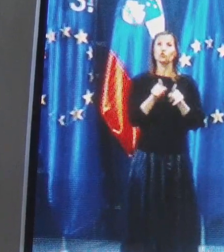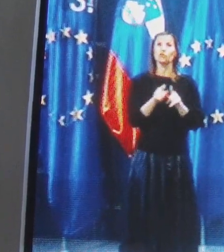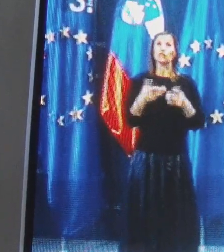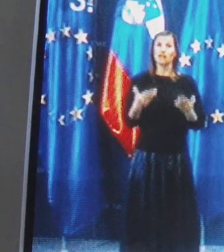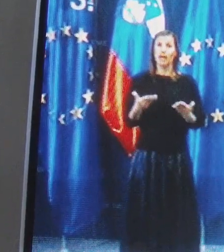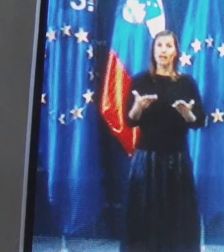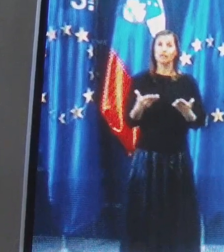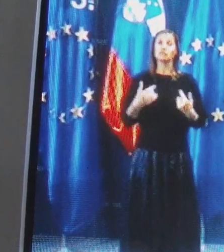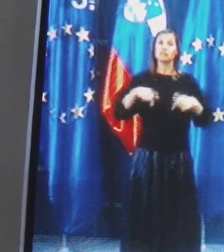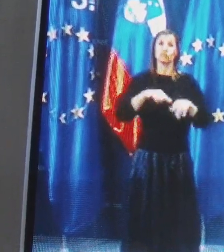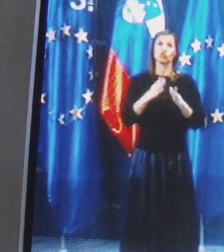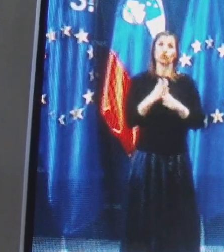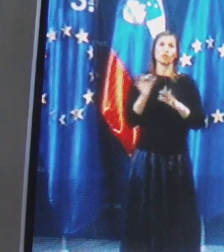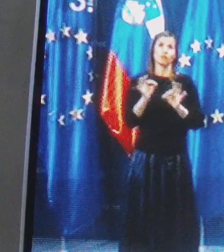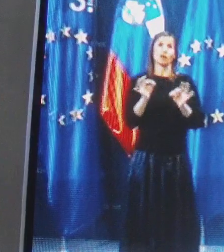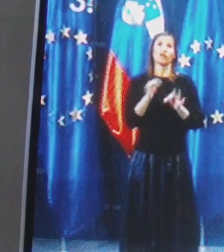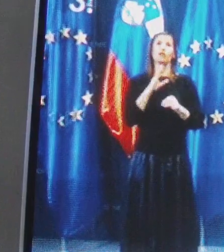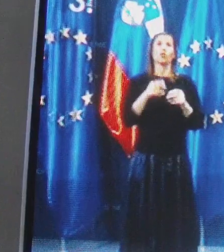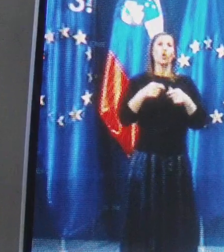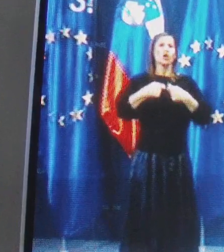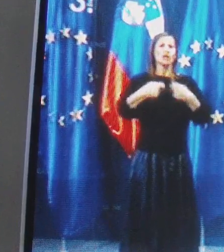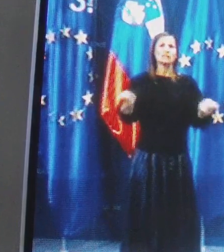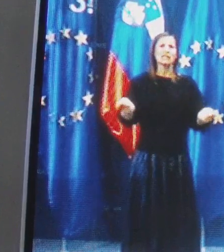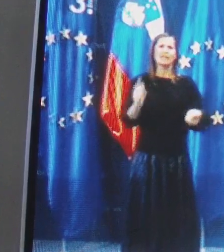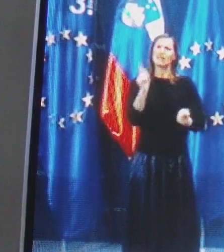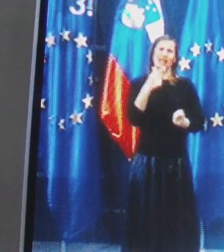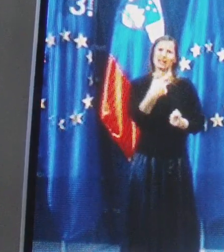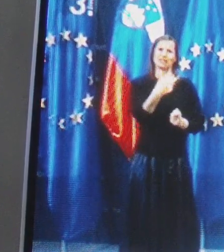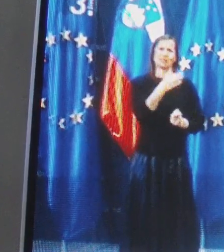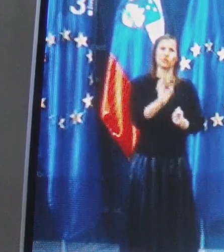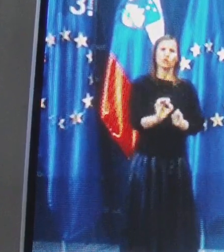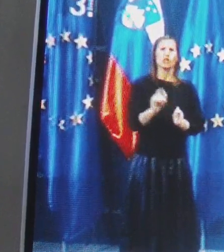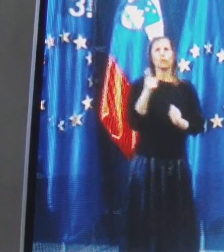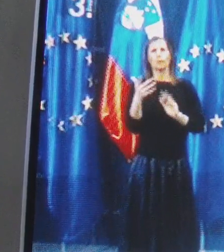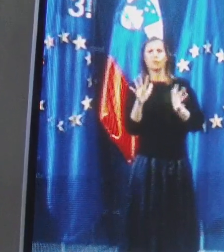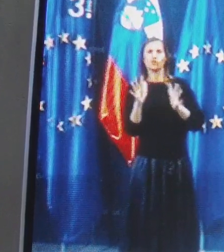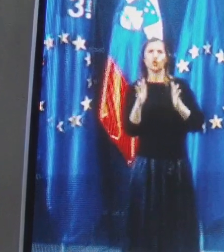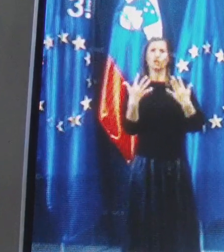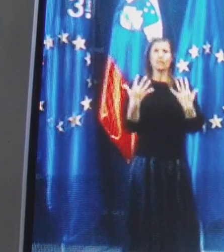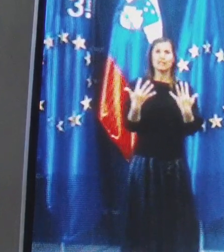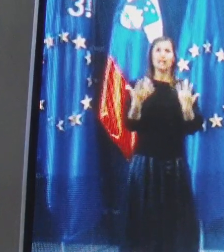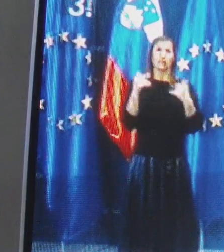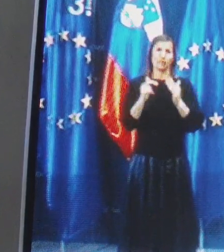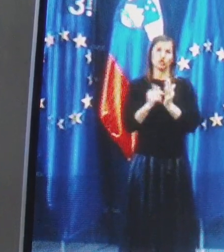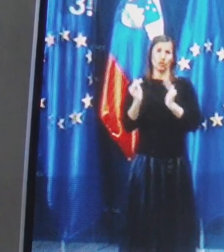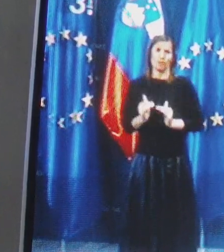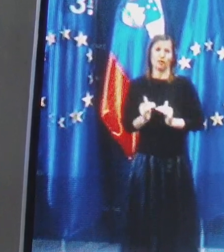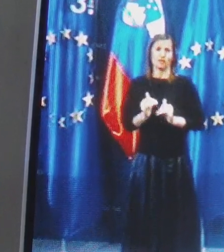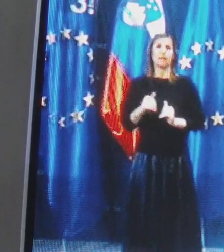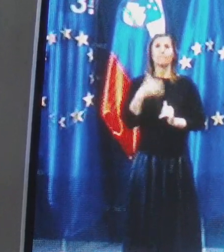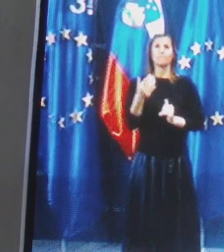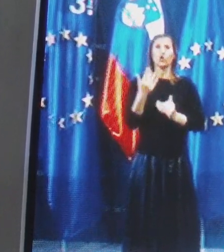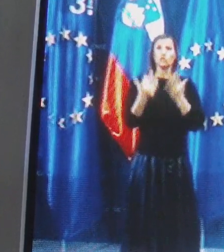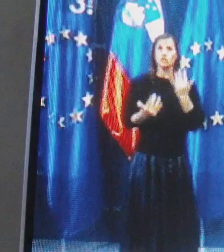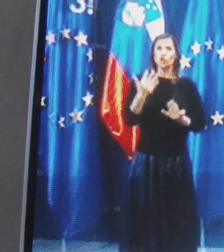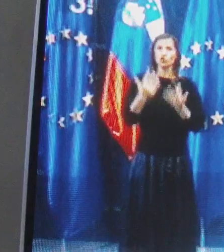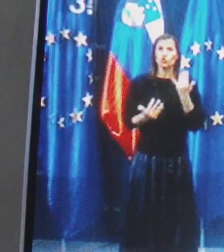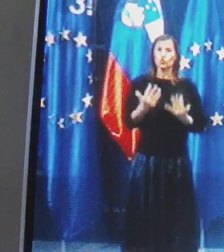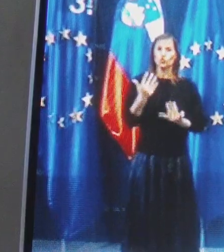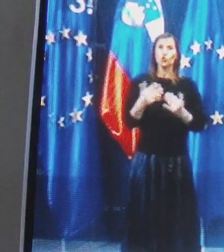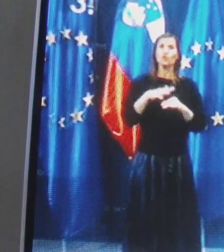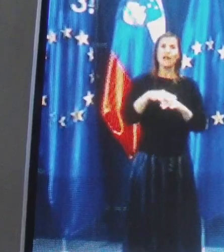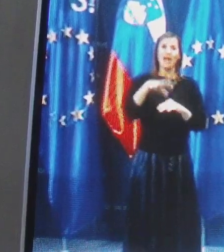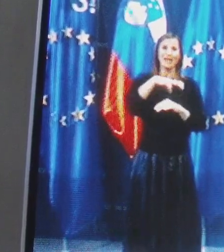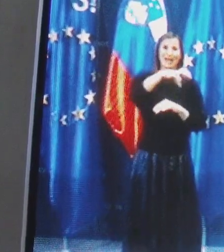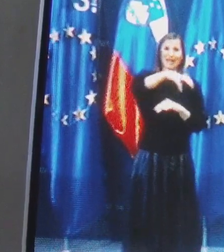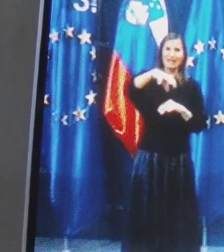da smo že pripravili, razdelili tistih ne 30%, ampak enih deset ali pa še manj, po izračunu na regije